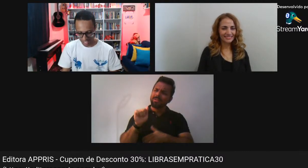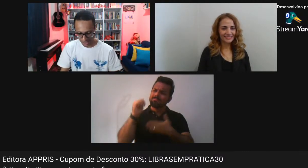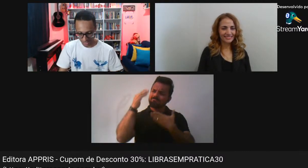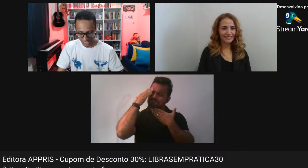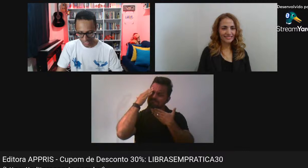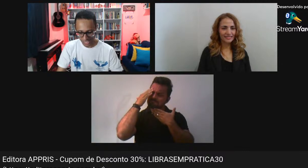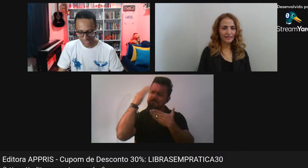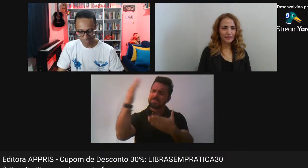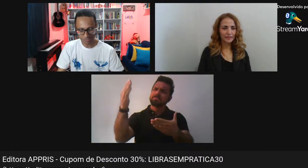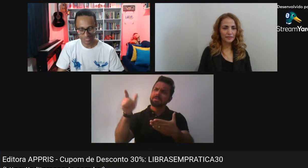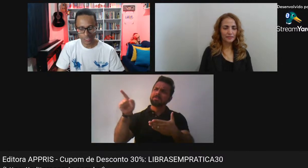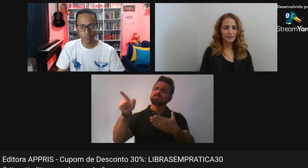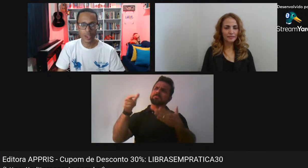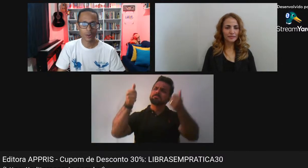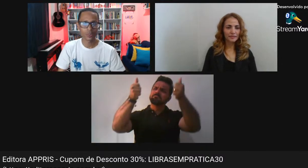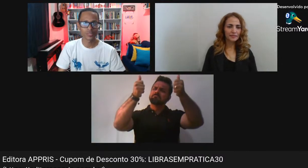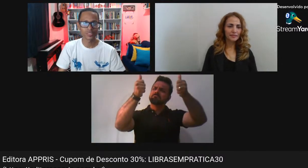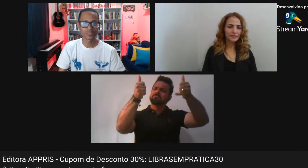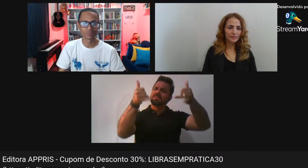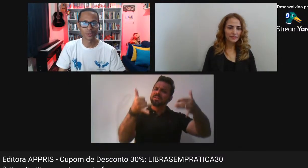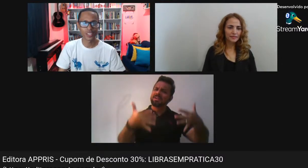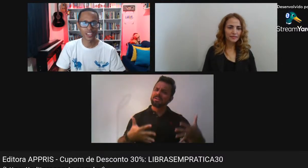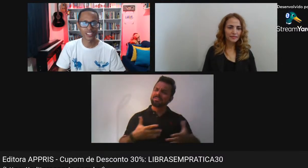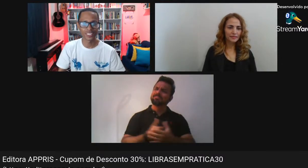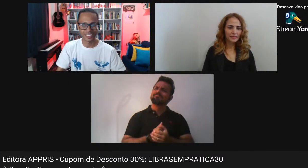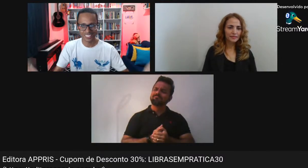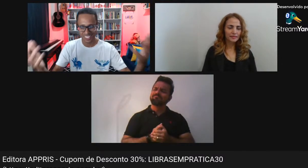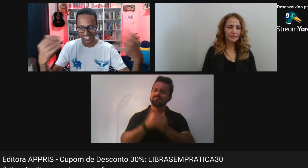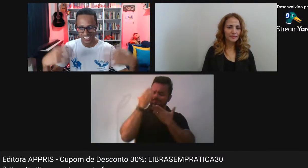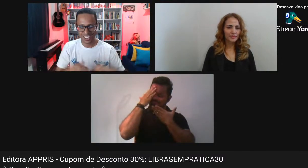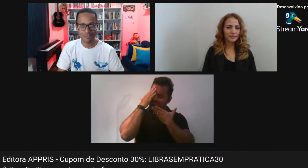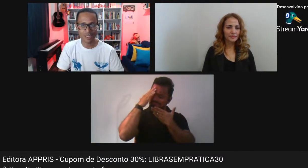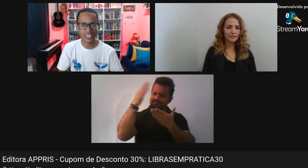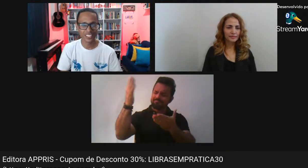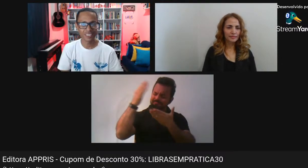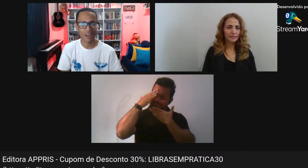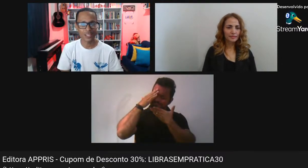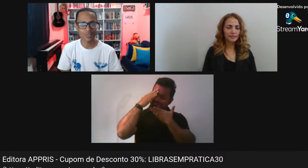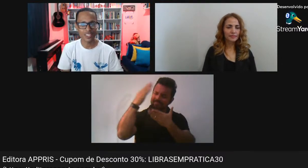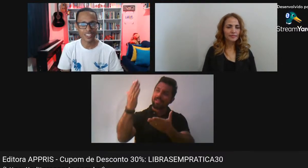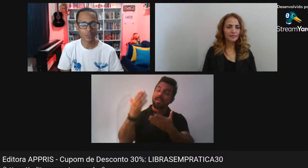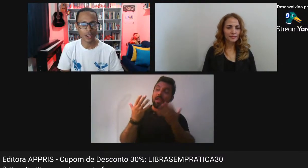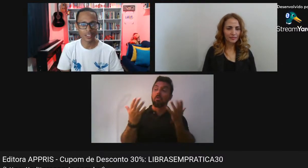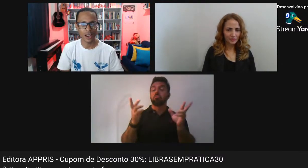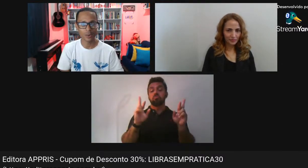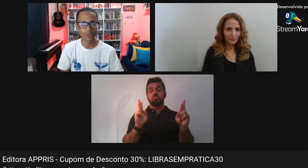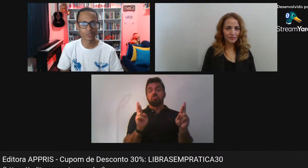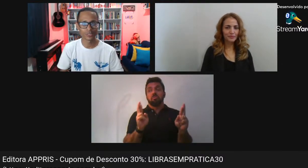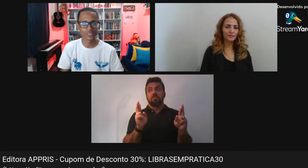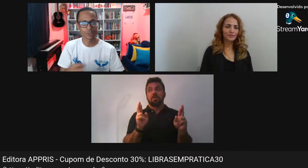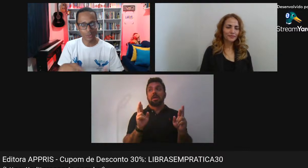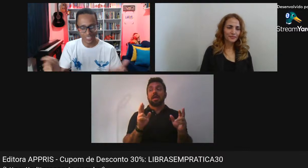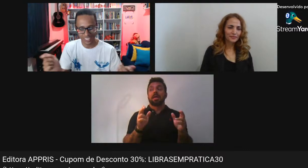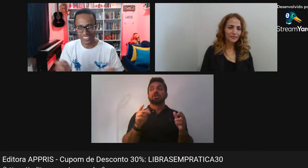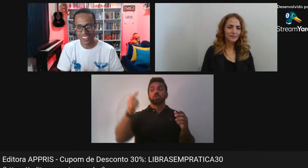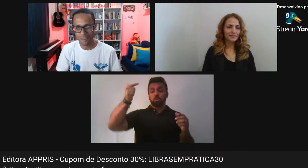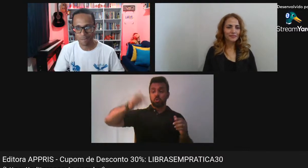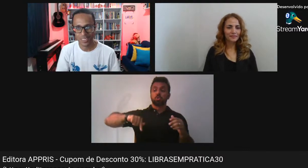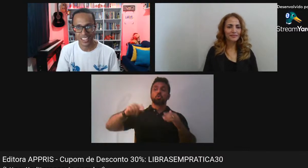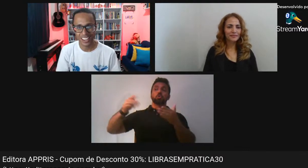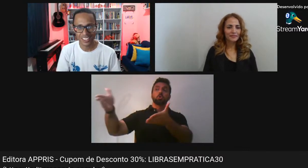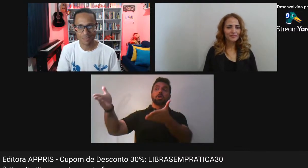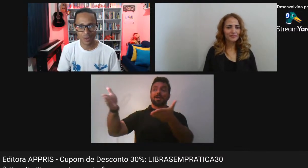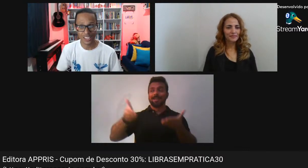Explanação E espero Poder Revê-la Mais vezes Aqui no canal Você falou que está